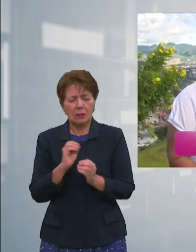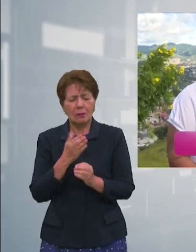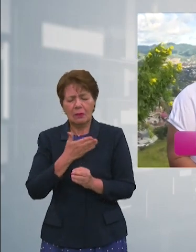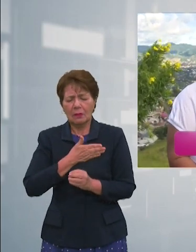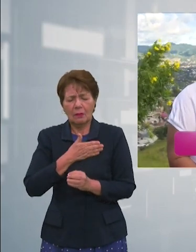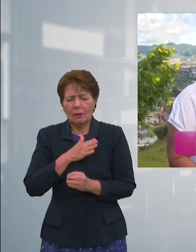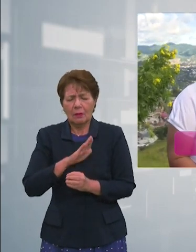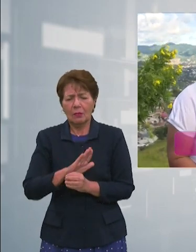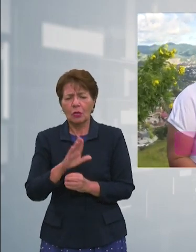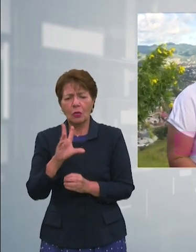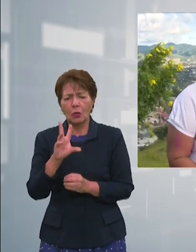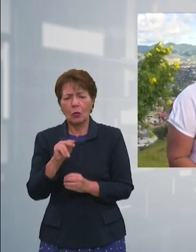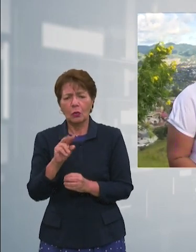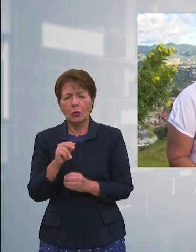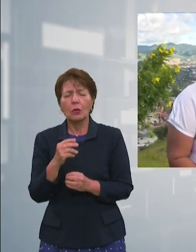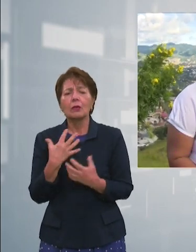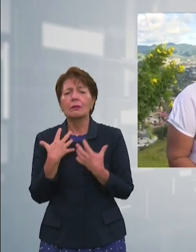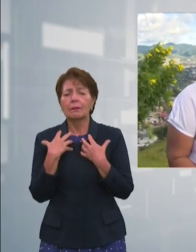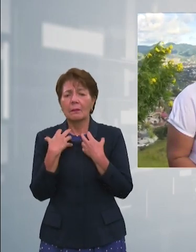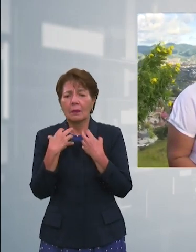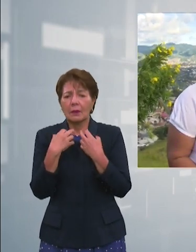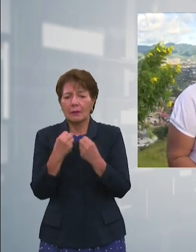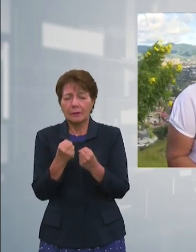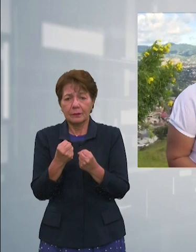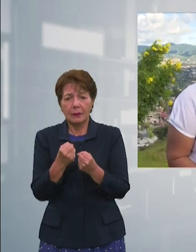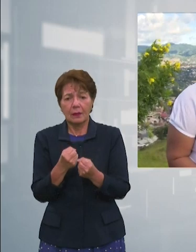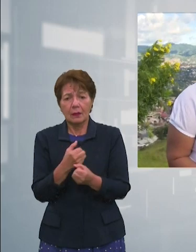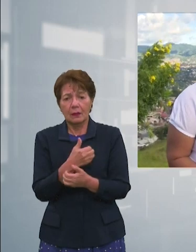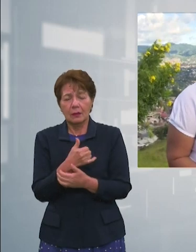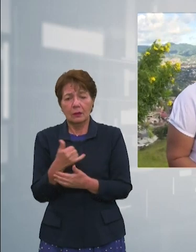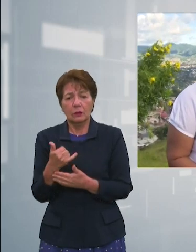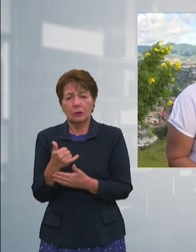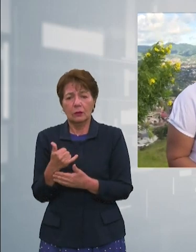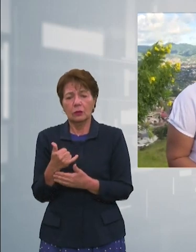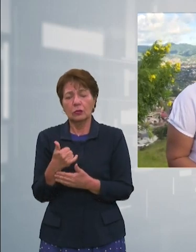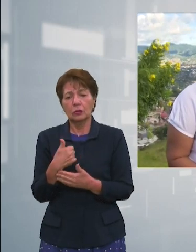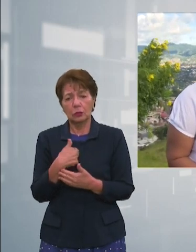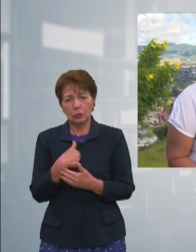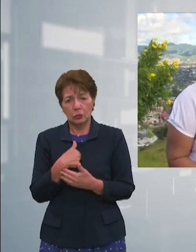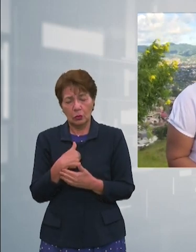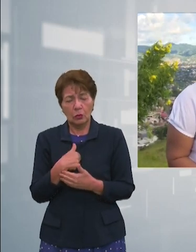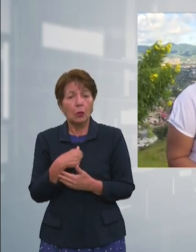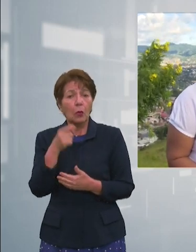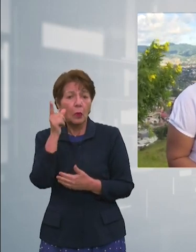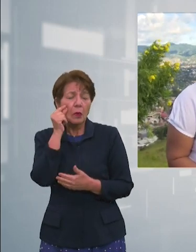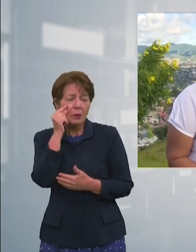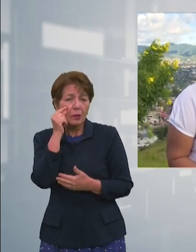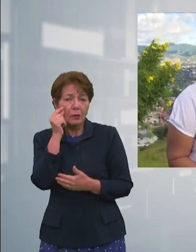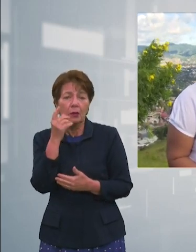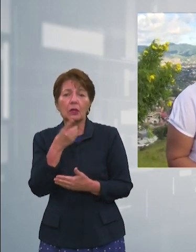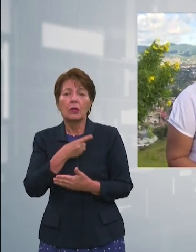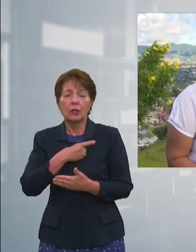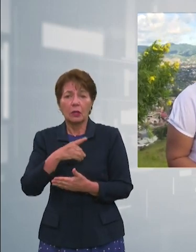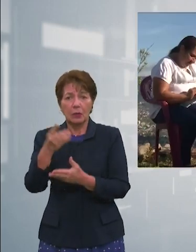no iba a tener vida, sino que iba a ser una prueba que la íbamos a superar entre ellas.